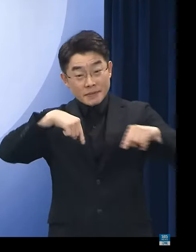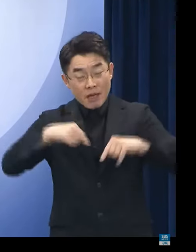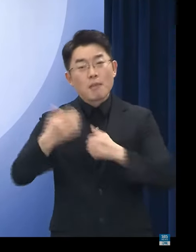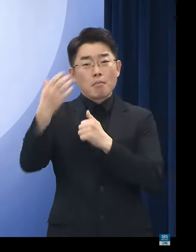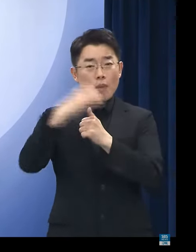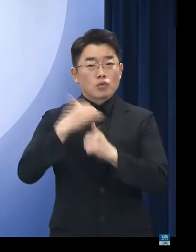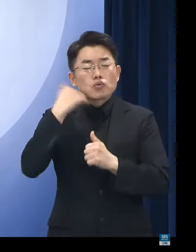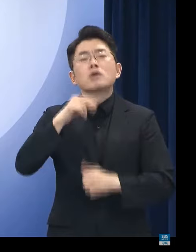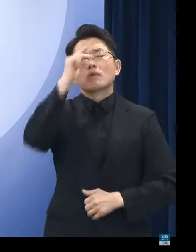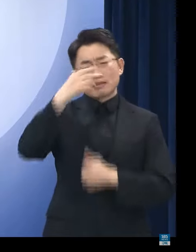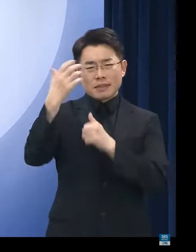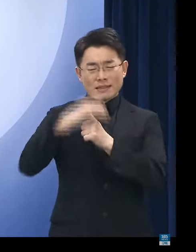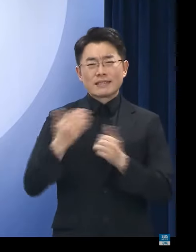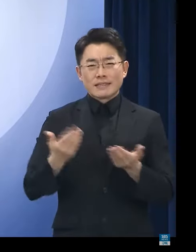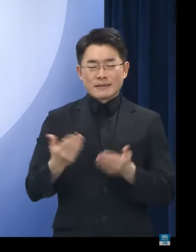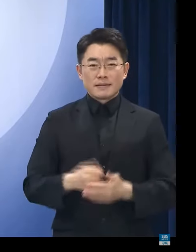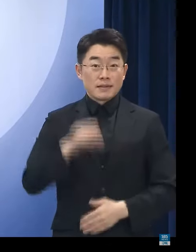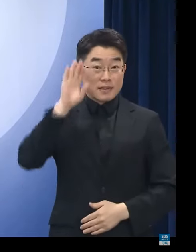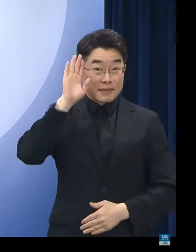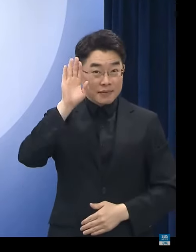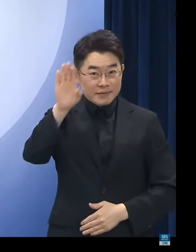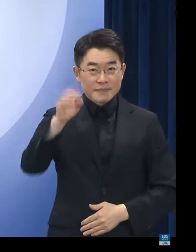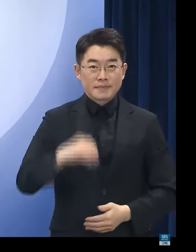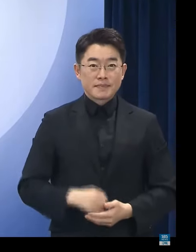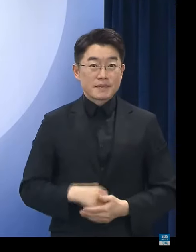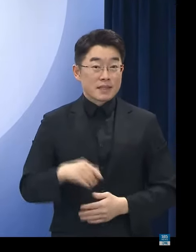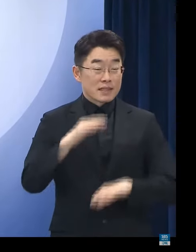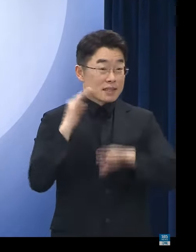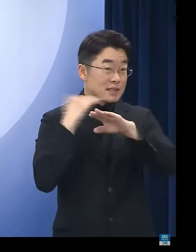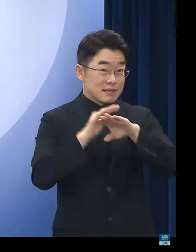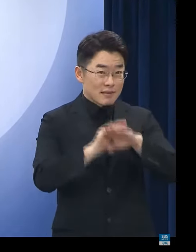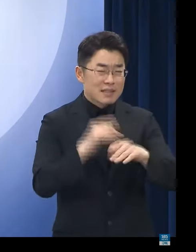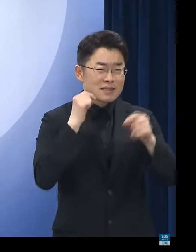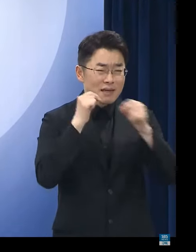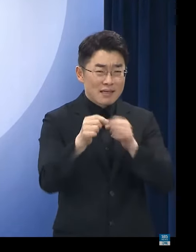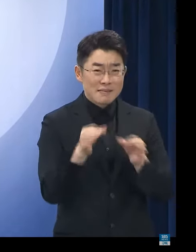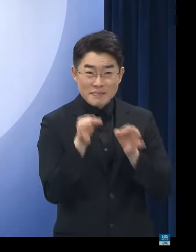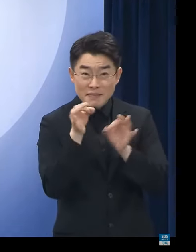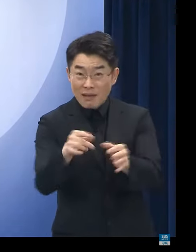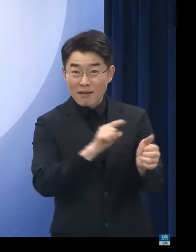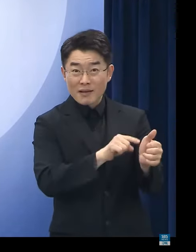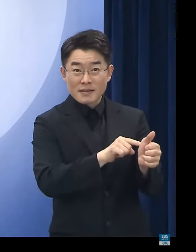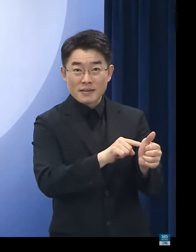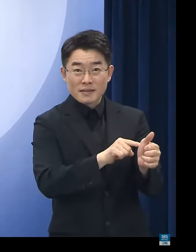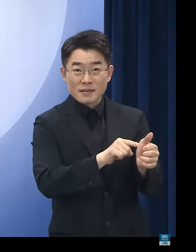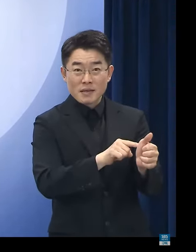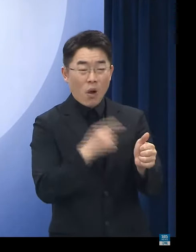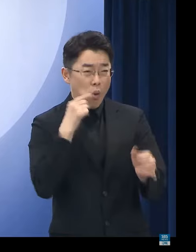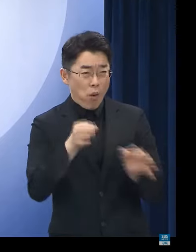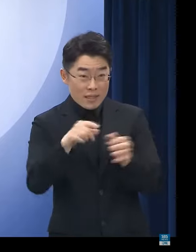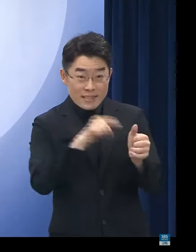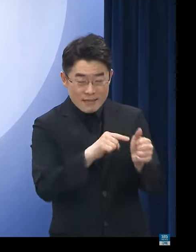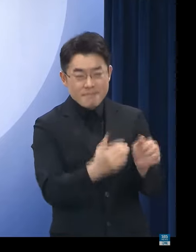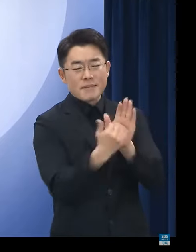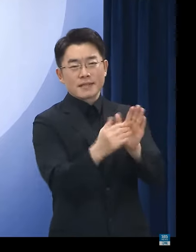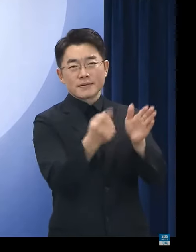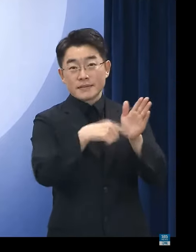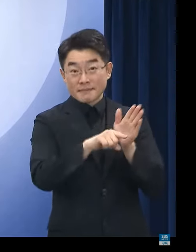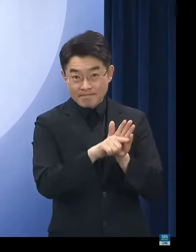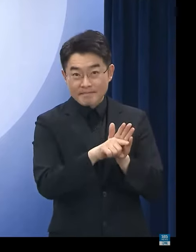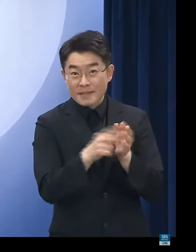임무입니다. 앞으로도 국가적 현안인 전세 사기 범죄가 더 이상 우리 사회에 발붙이지 못하도록